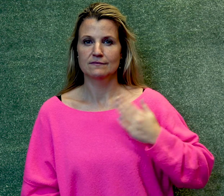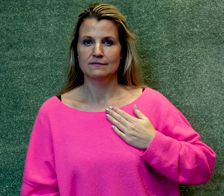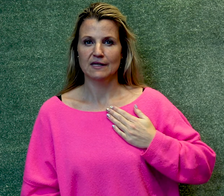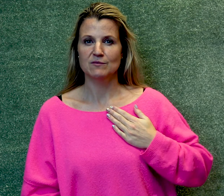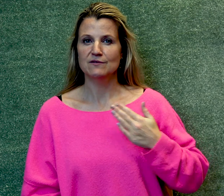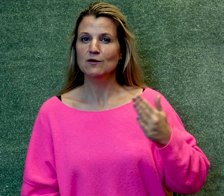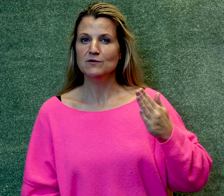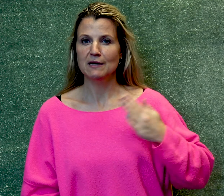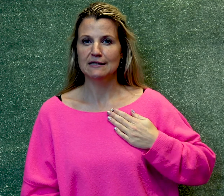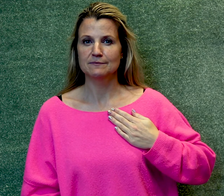Ritme 2 komt erbij.